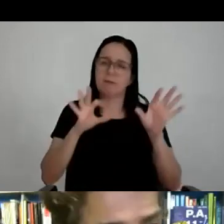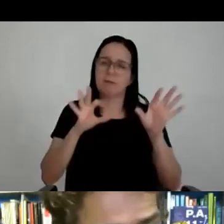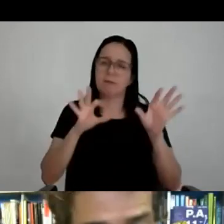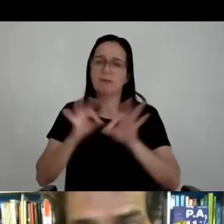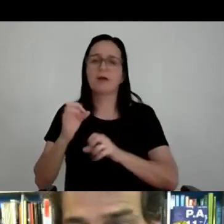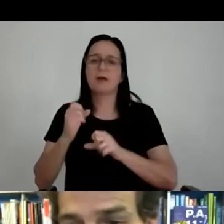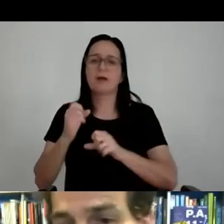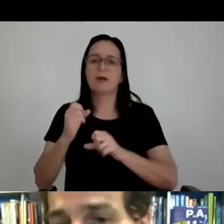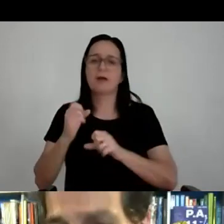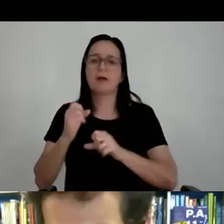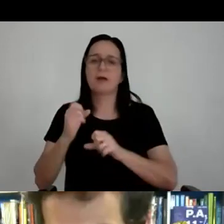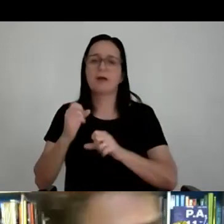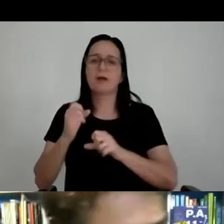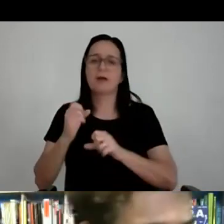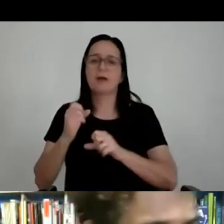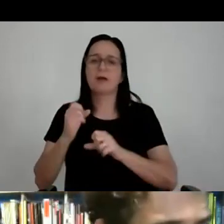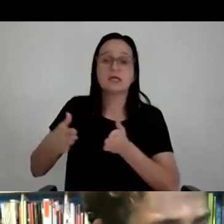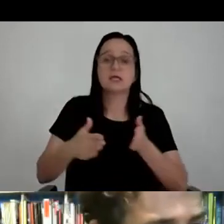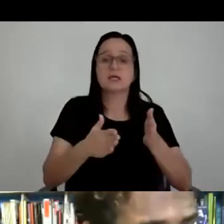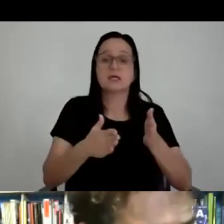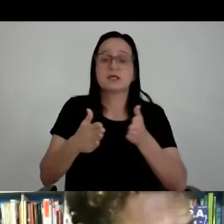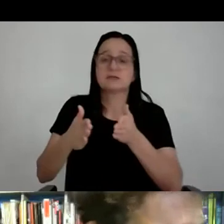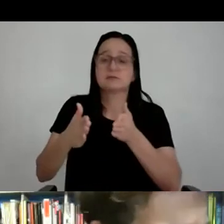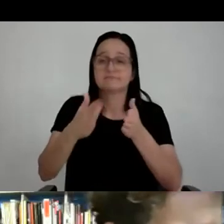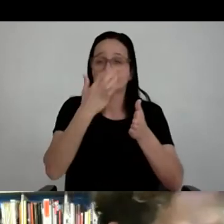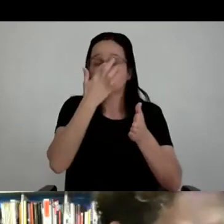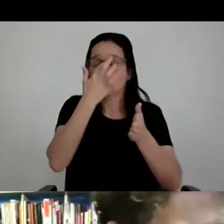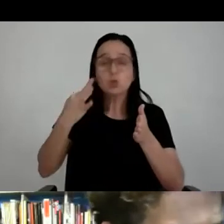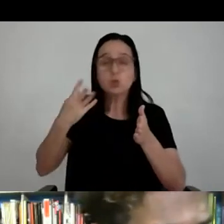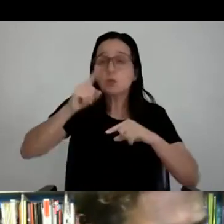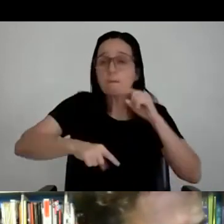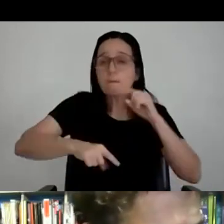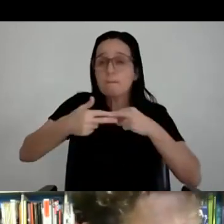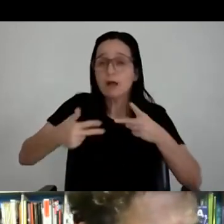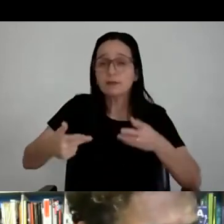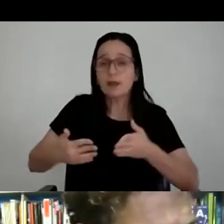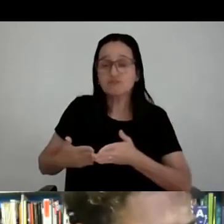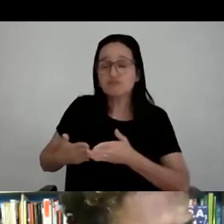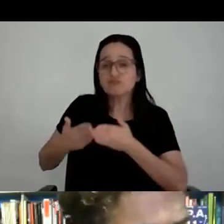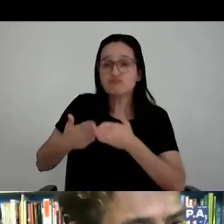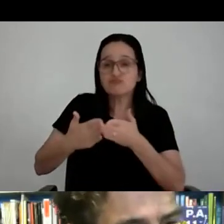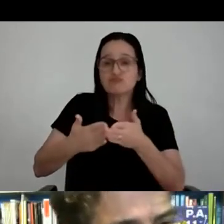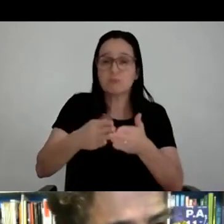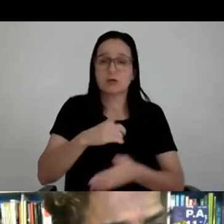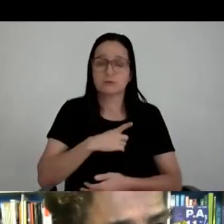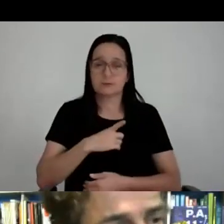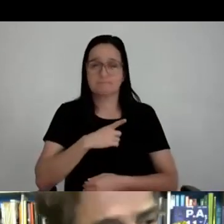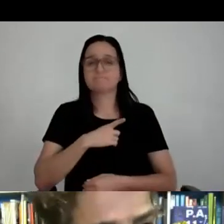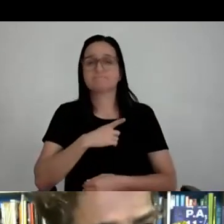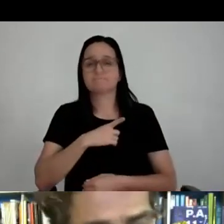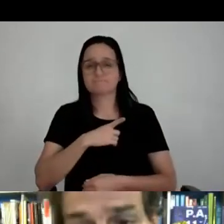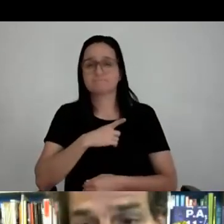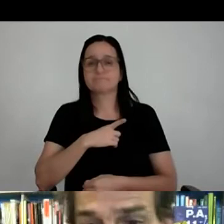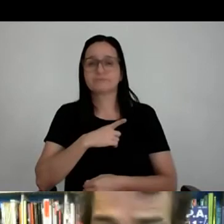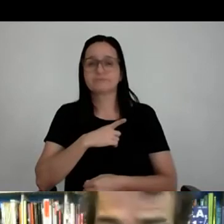instrumentos naqueles barquinhos, e a gente, volta uma antes, a gente, não, frente, na frente, essa, quando a gente